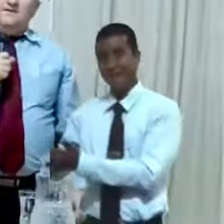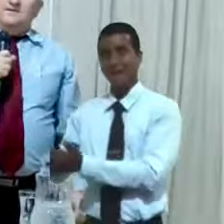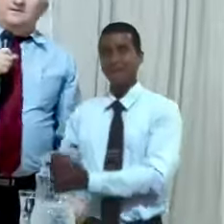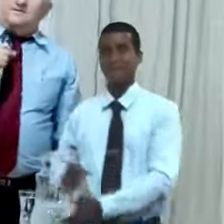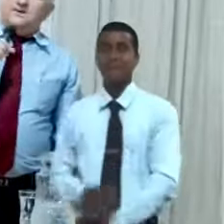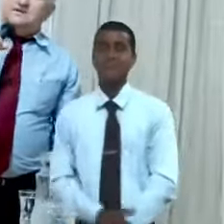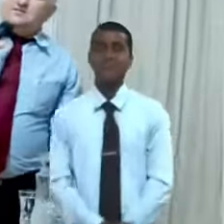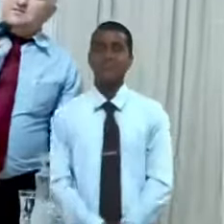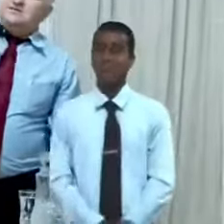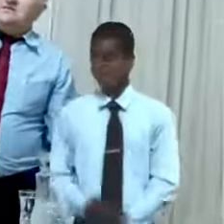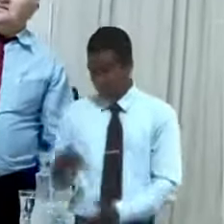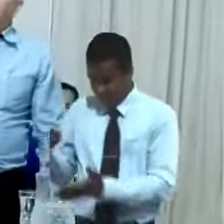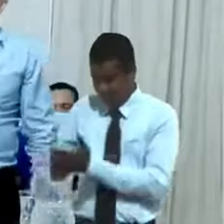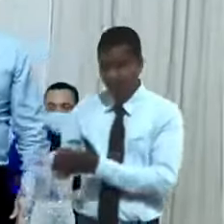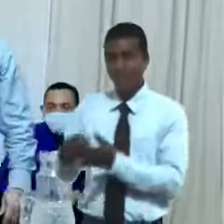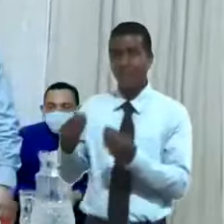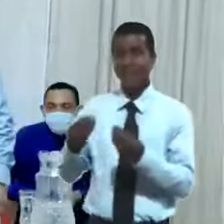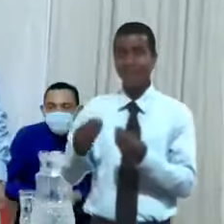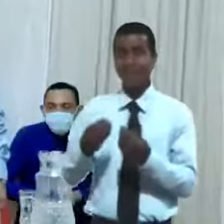y el Señor dice